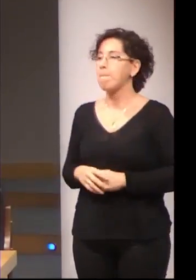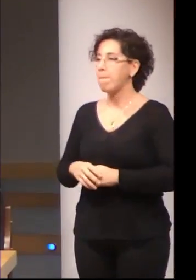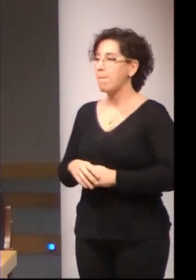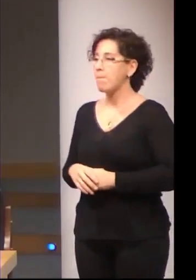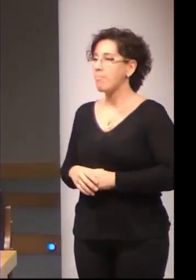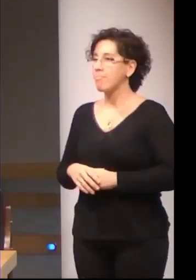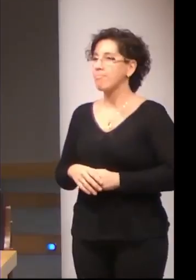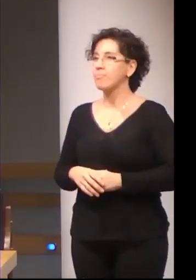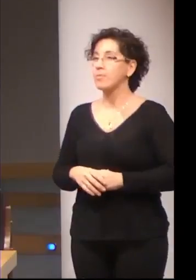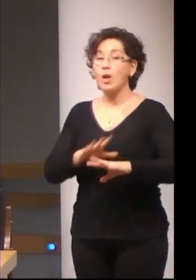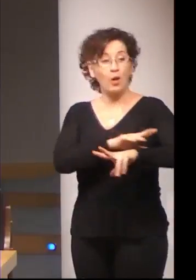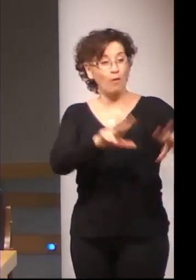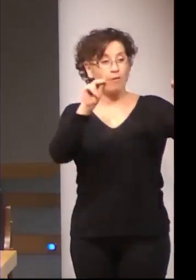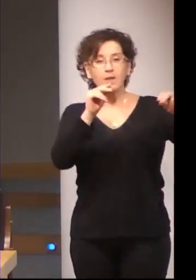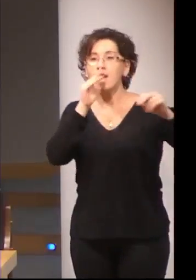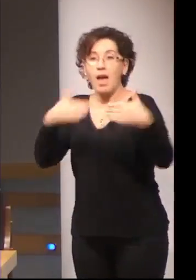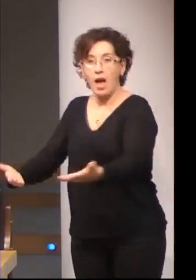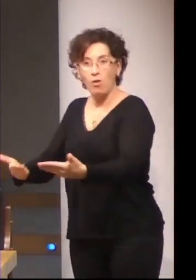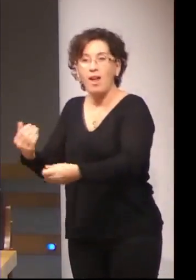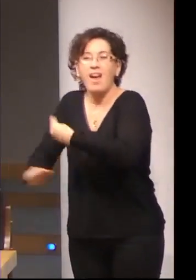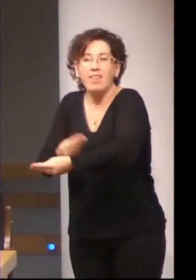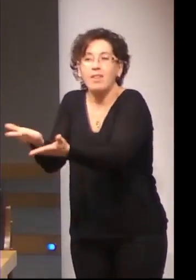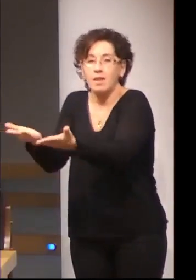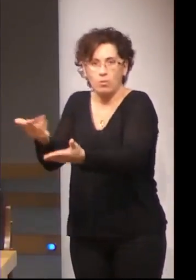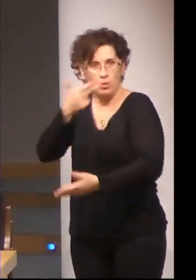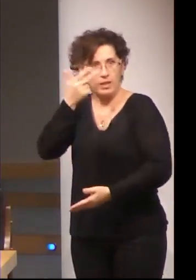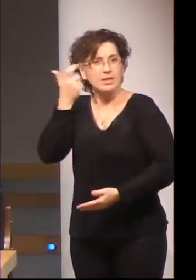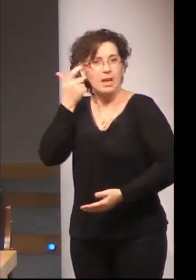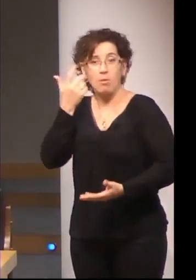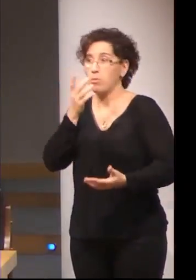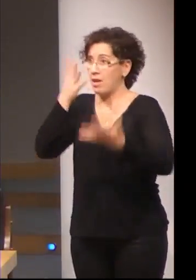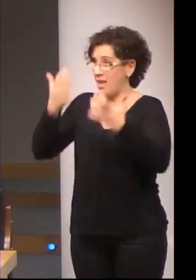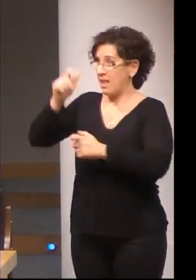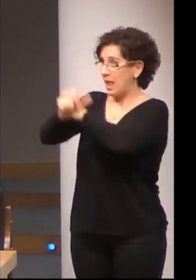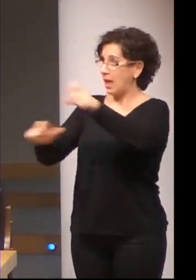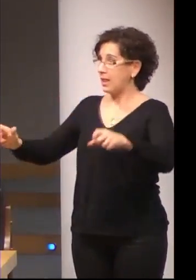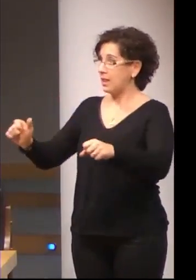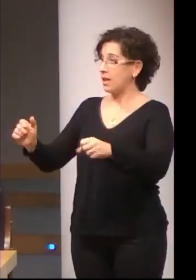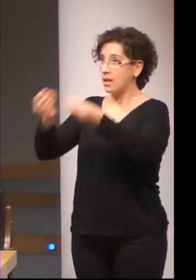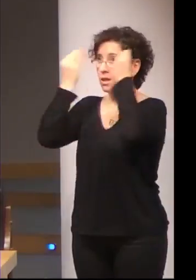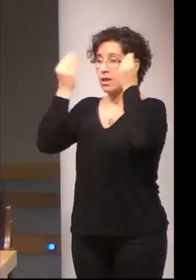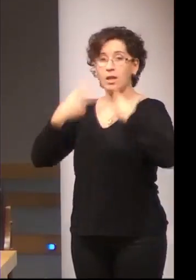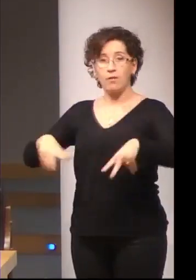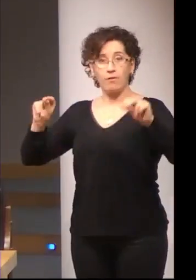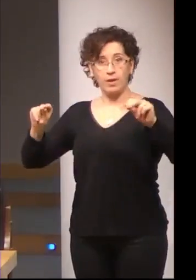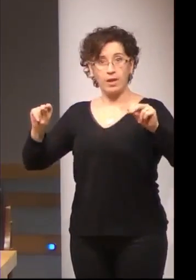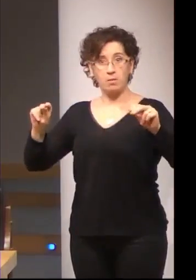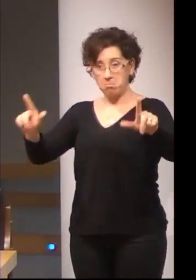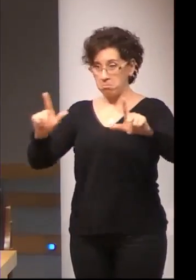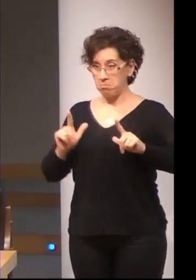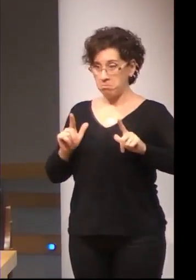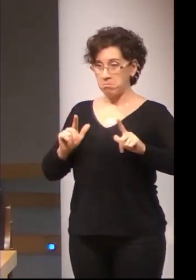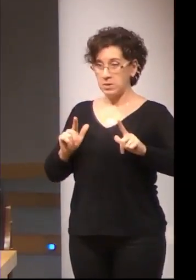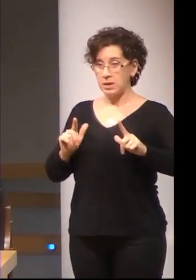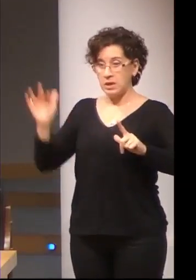Yo creo que es muy interesante. Hay mucha gente que ha terminado interpretación de lengua de signos y que están ya capacitadas académicamente